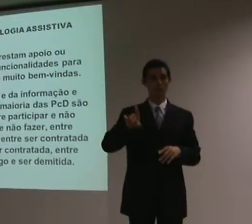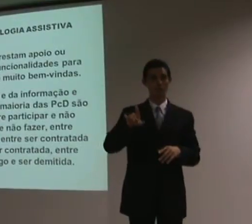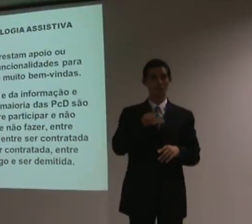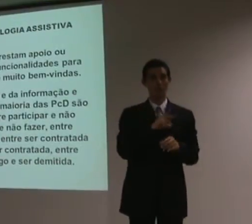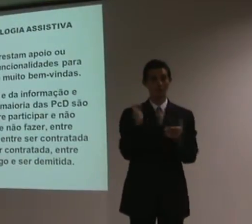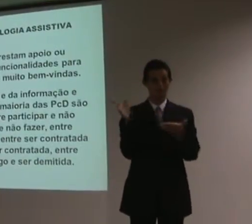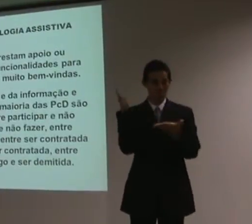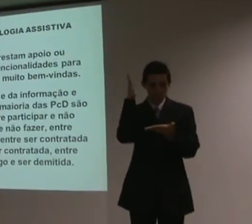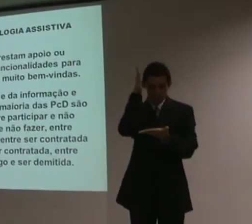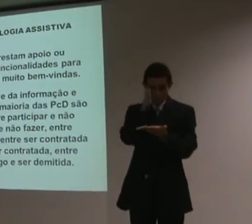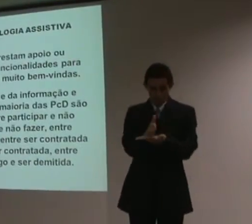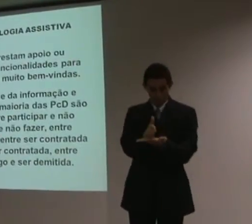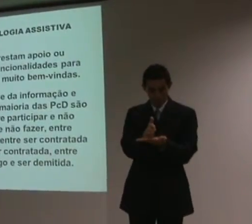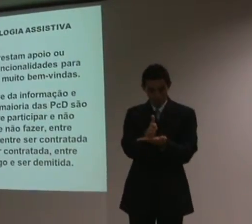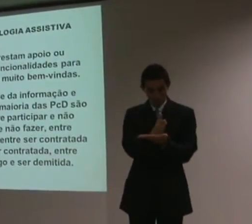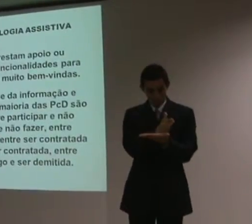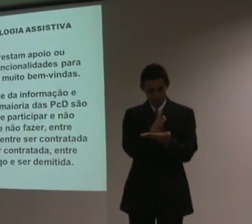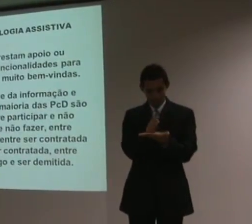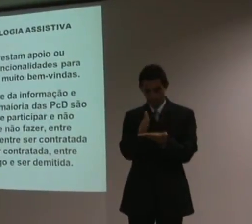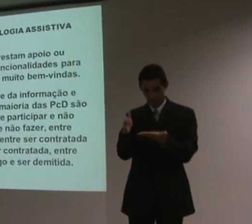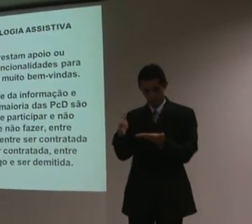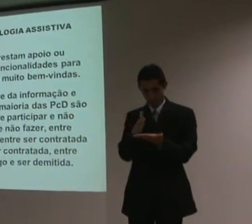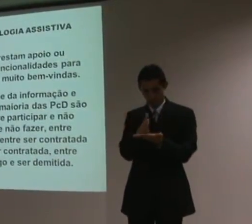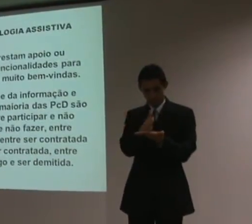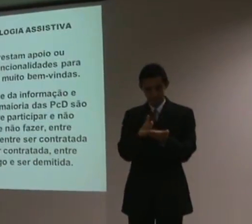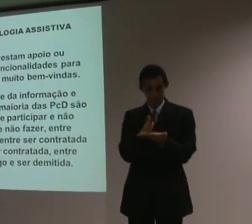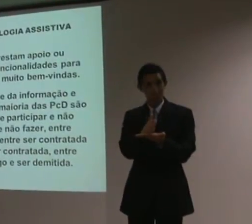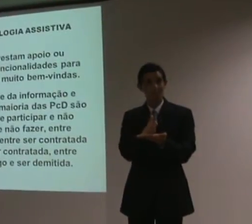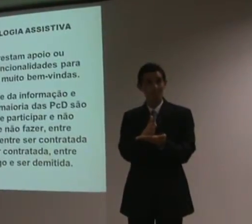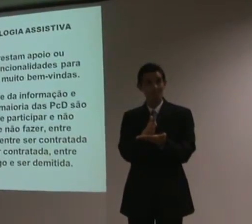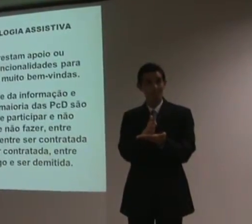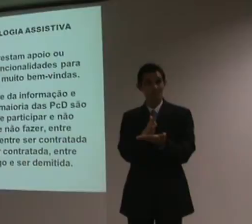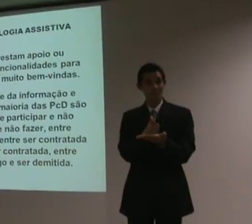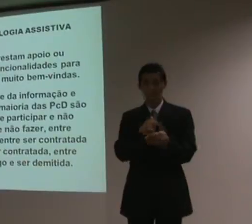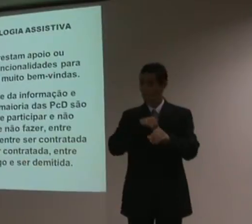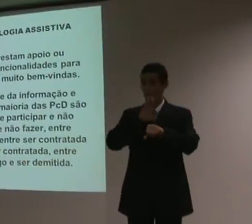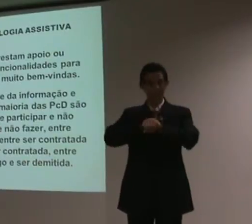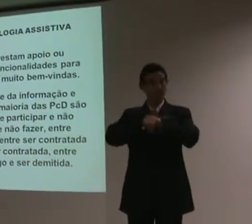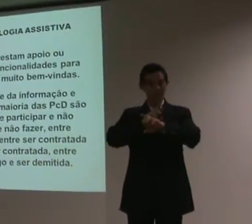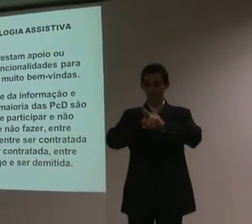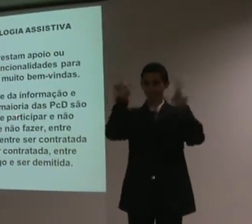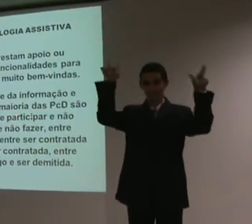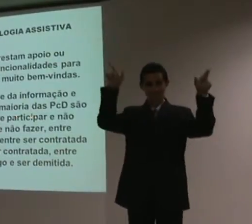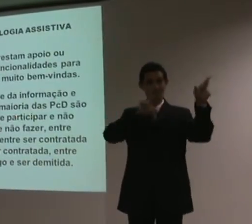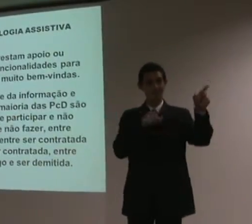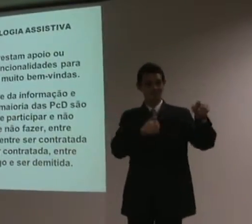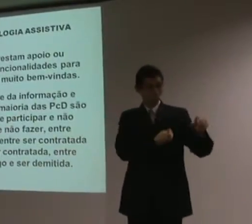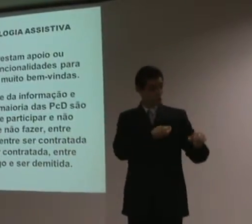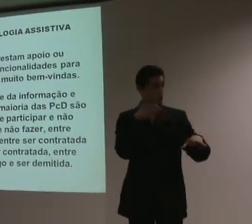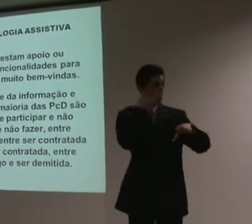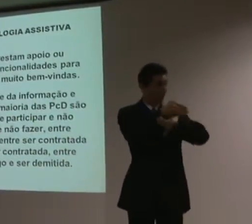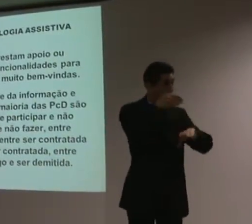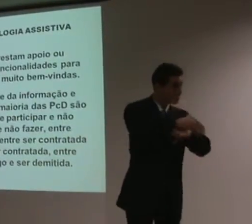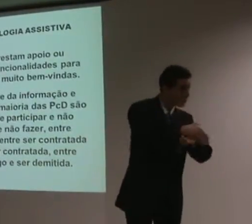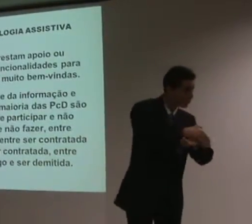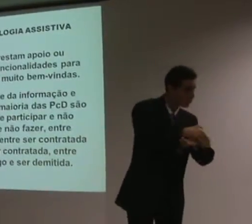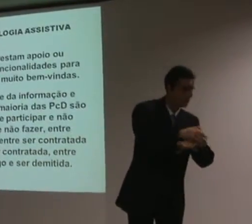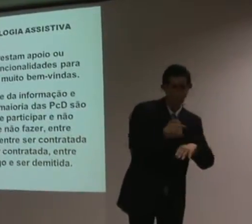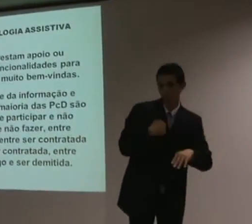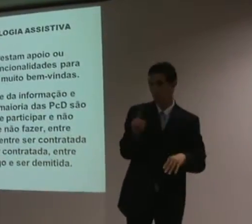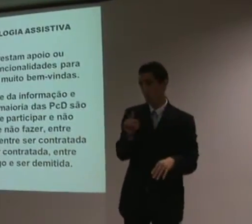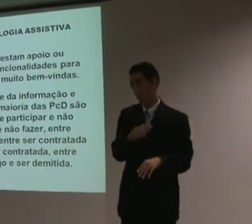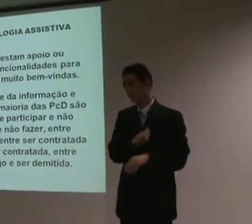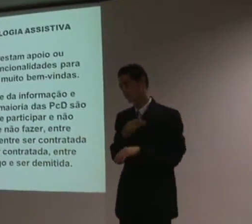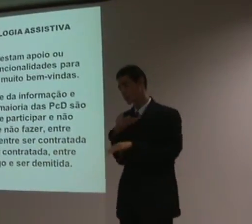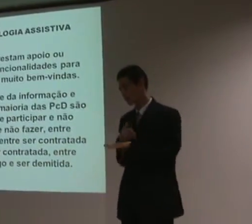o divisor de águas entre uma série de situações, por exemplo, entre participar e não participar, de qualquer